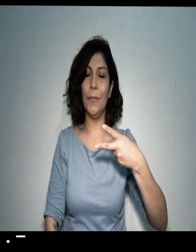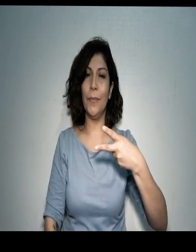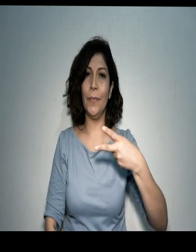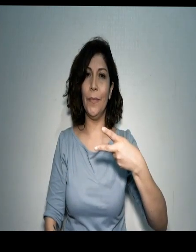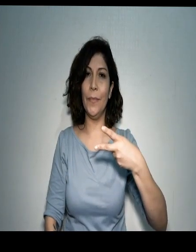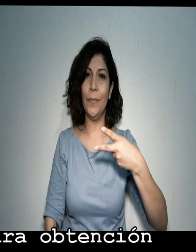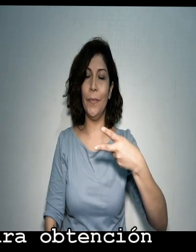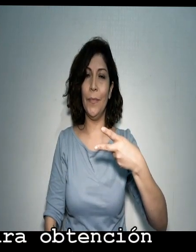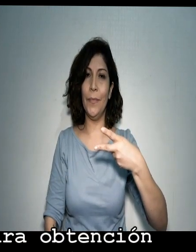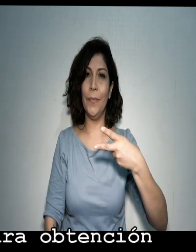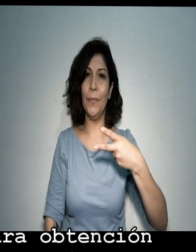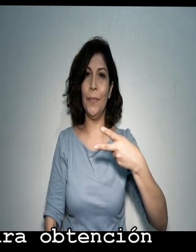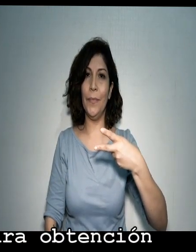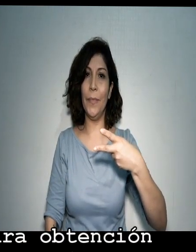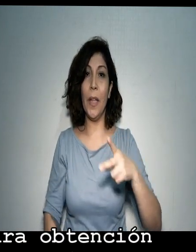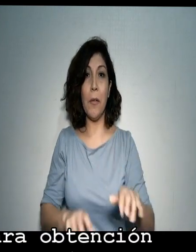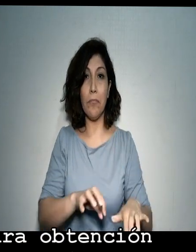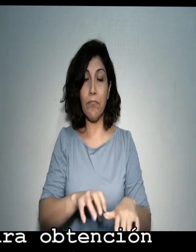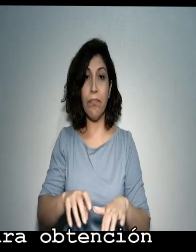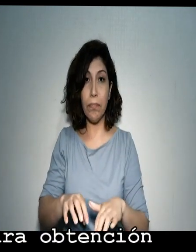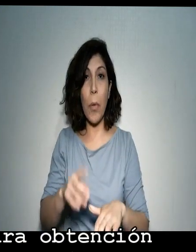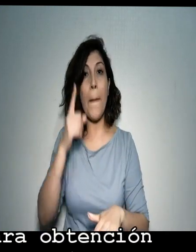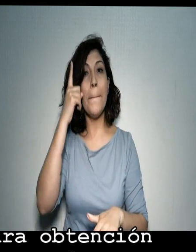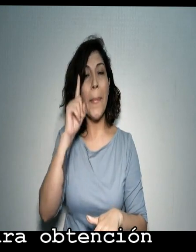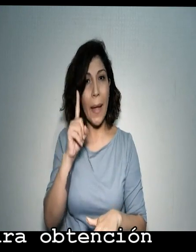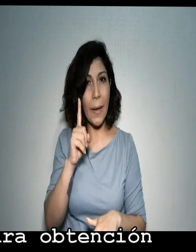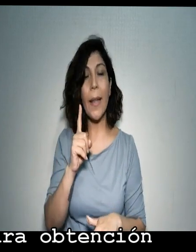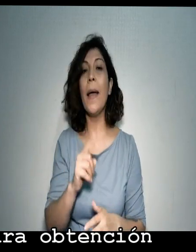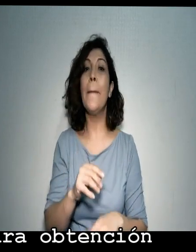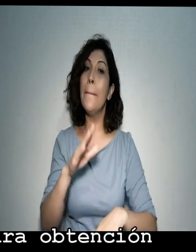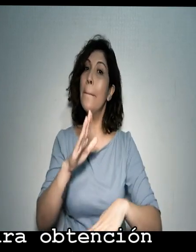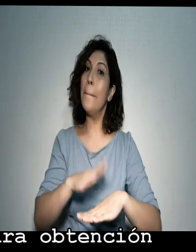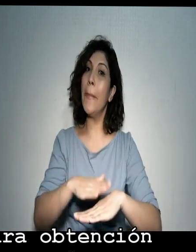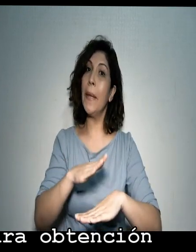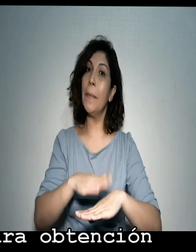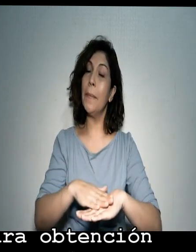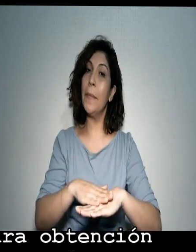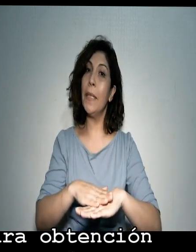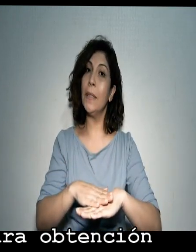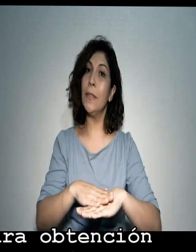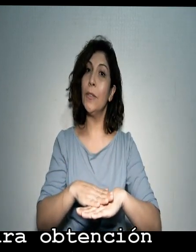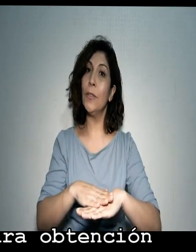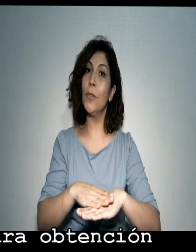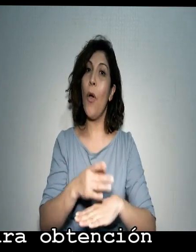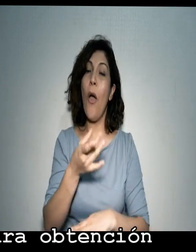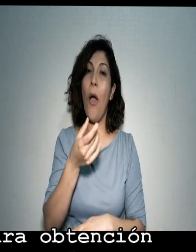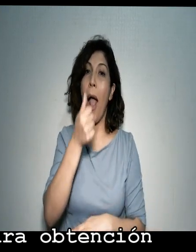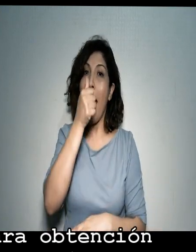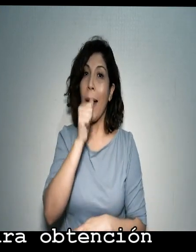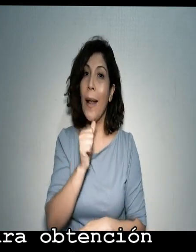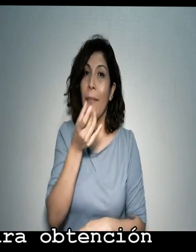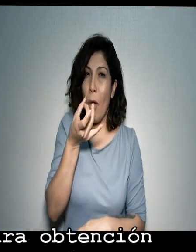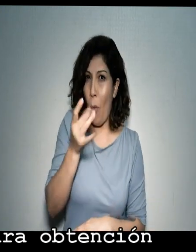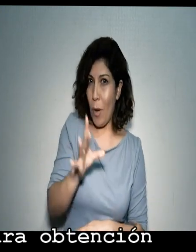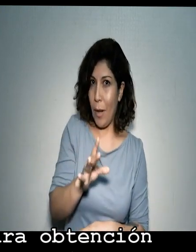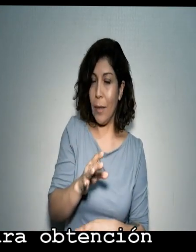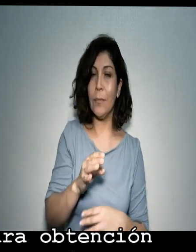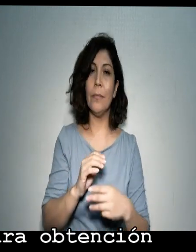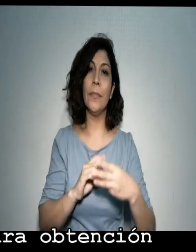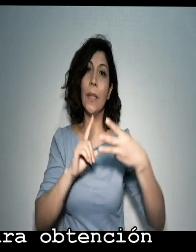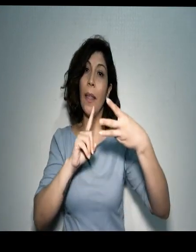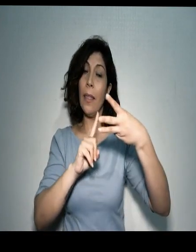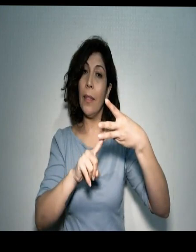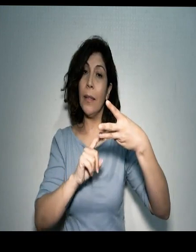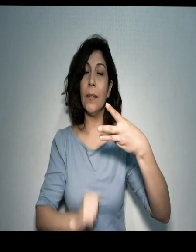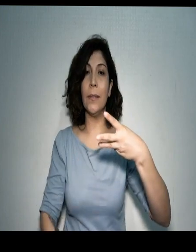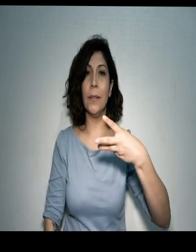Opción 2. Registro para obtención del permiso mediante clave única. Y